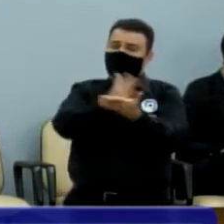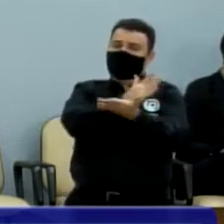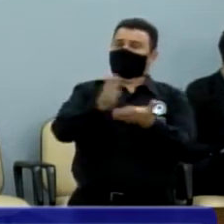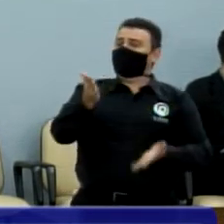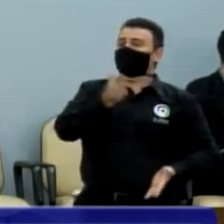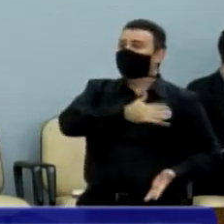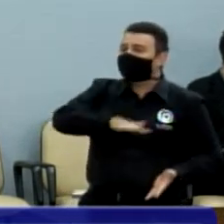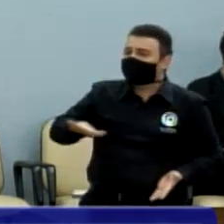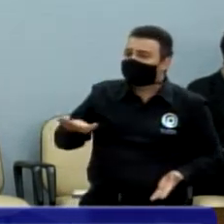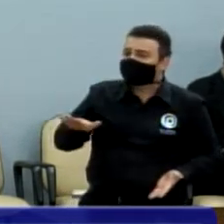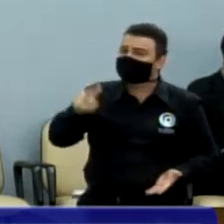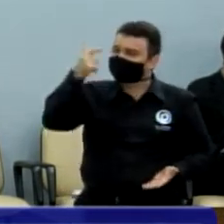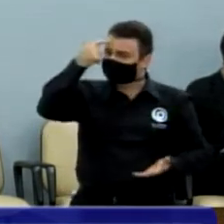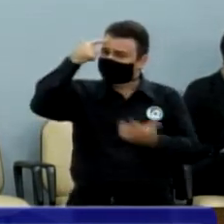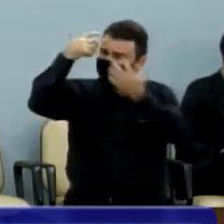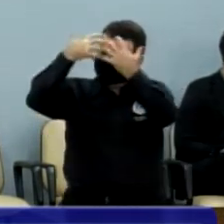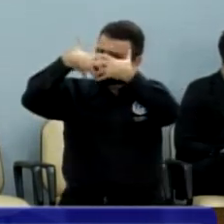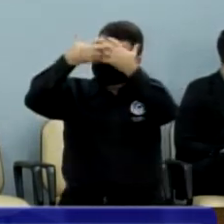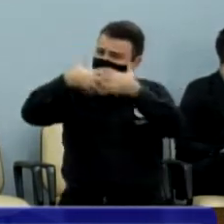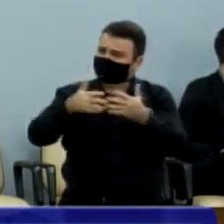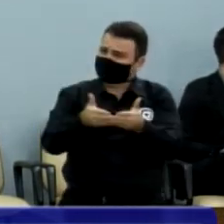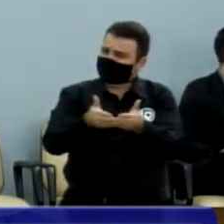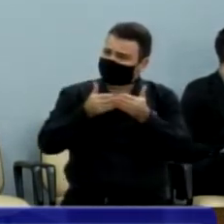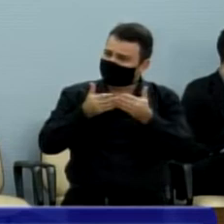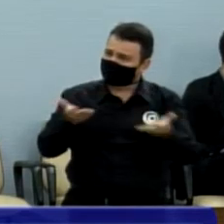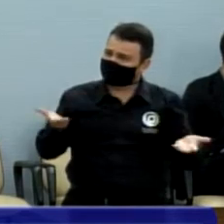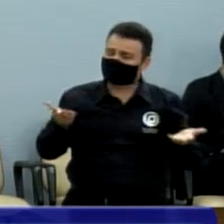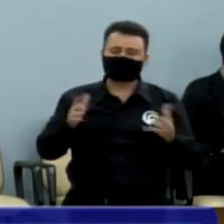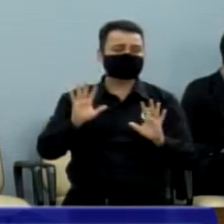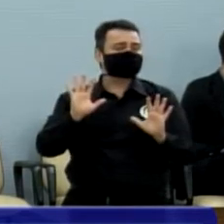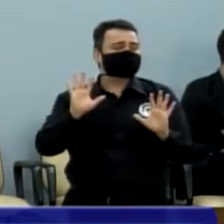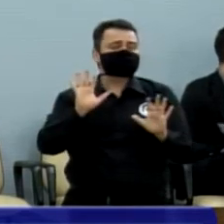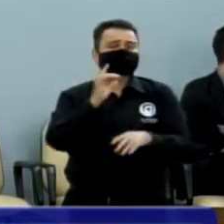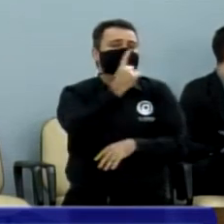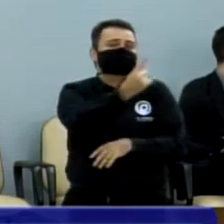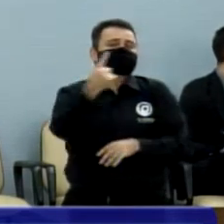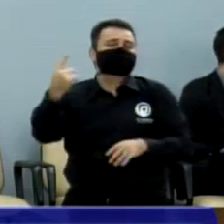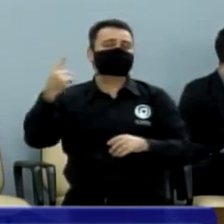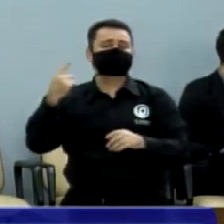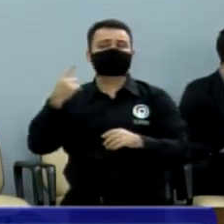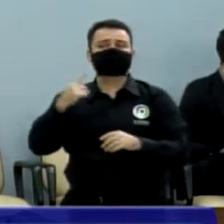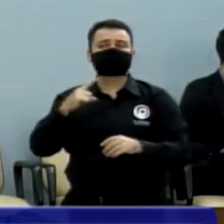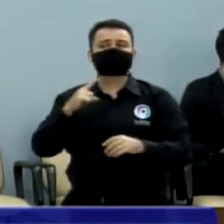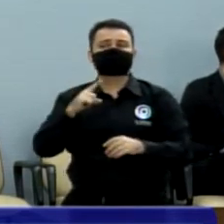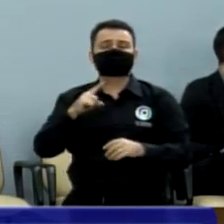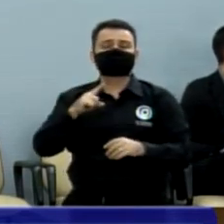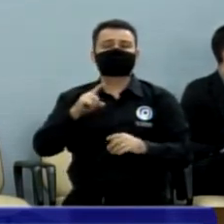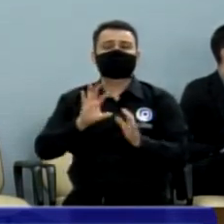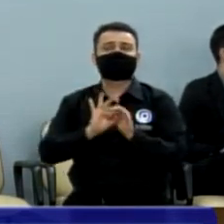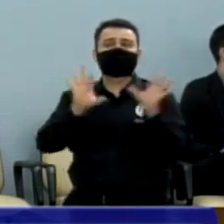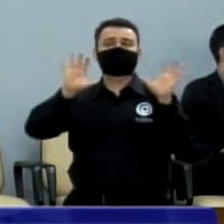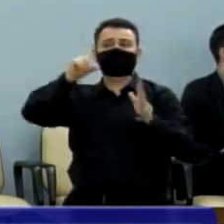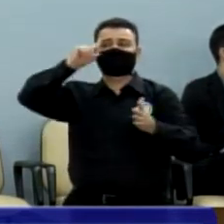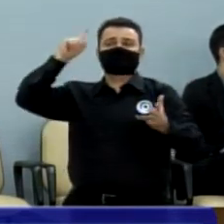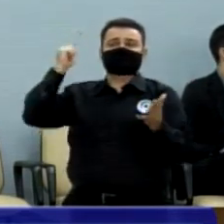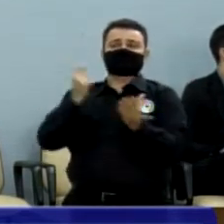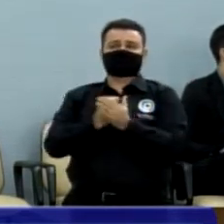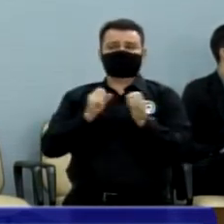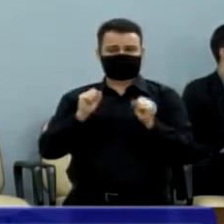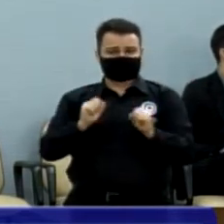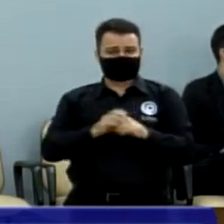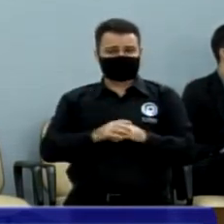é um raciocínio lógico. Carnaval movimenta a economia. Quantas pessoas não saem de suas cidades